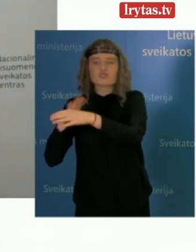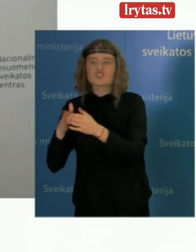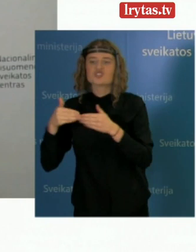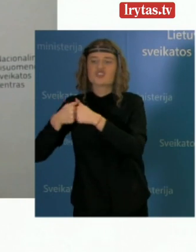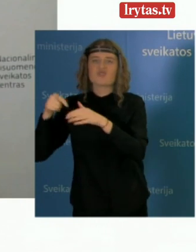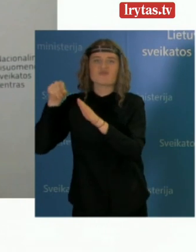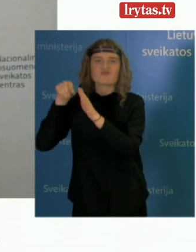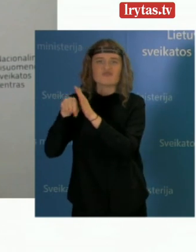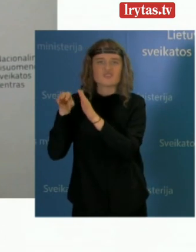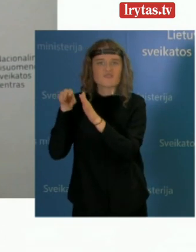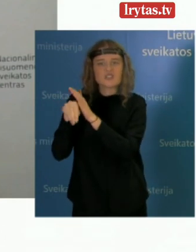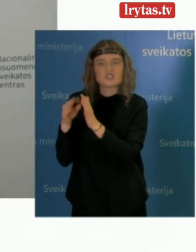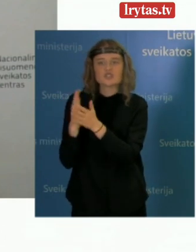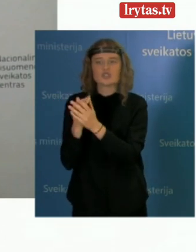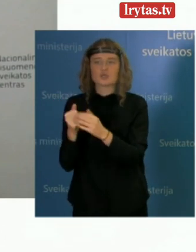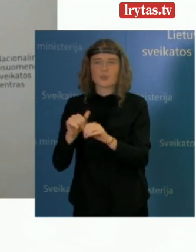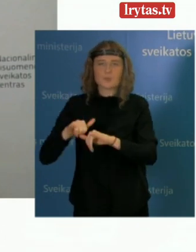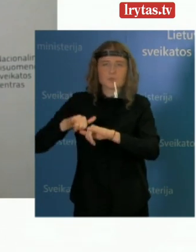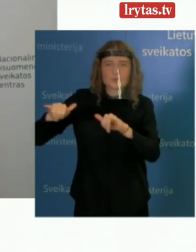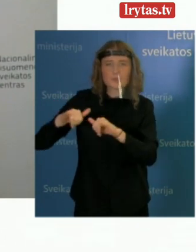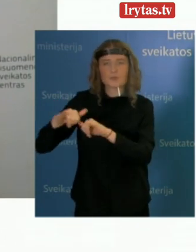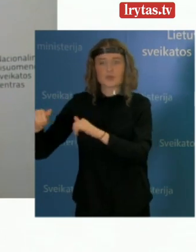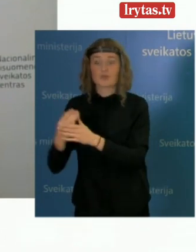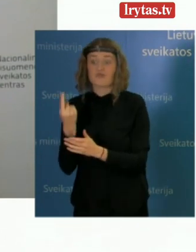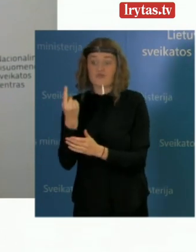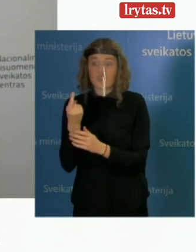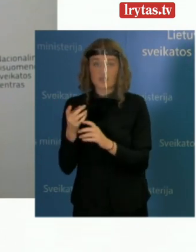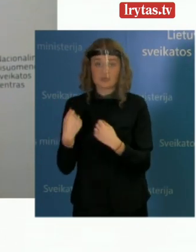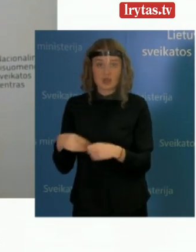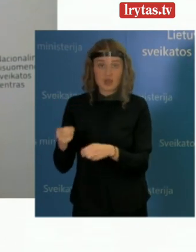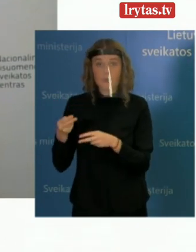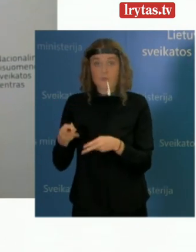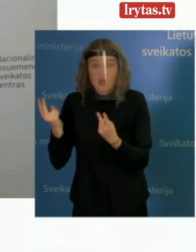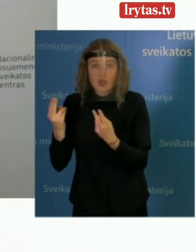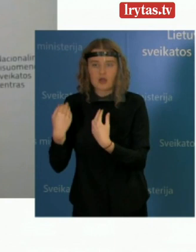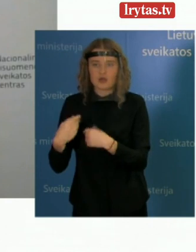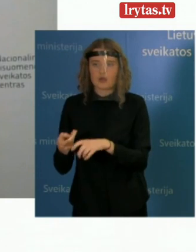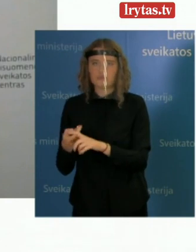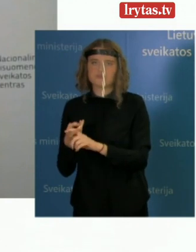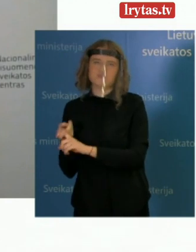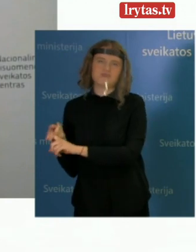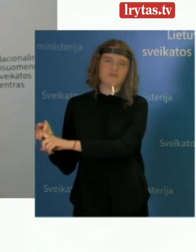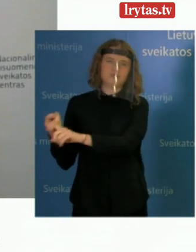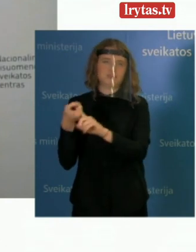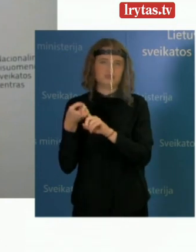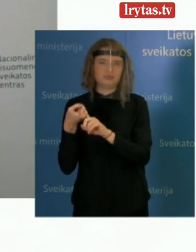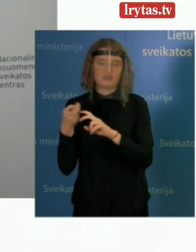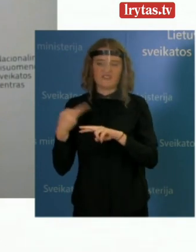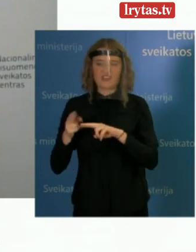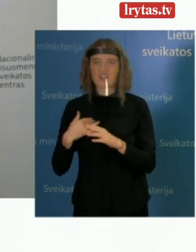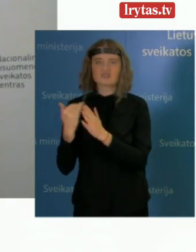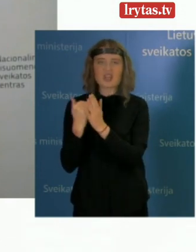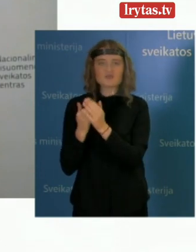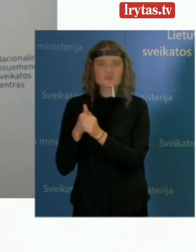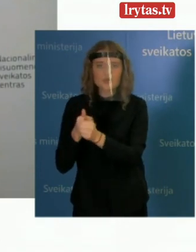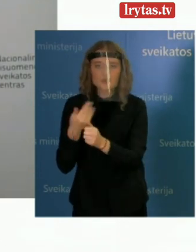tai yra šeiminiai protrukai, kur susirgus vienam asmeniui dėl infekcijų kontrolės nesilaikimo, greičiausiai yra užsikrėčia kiti